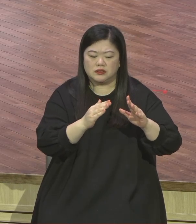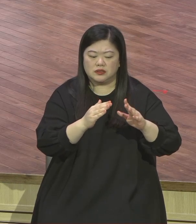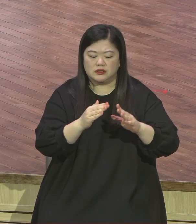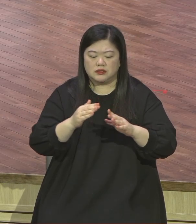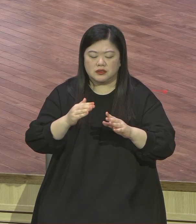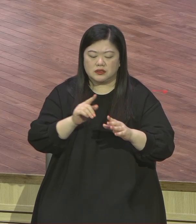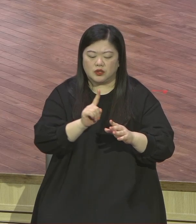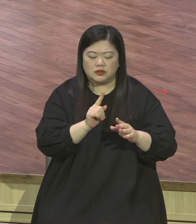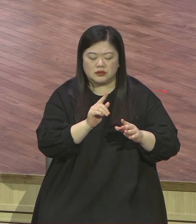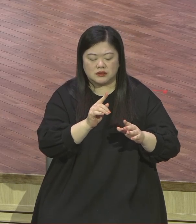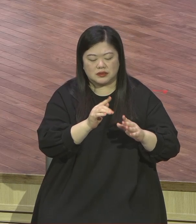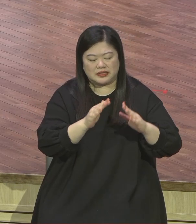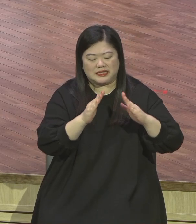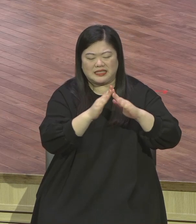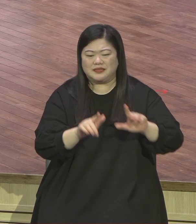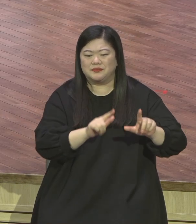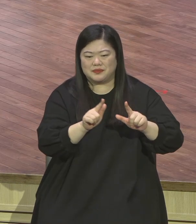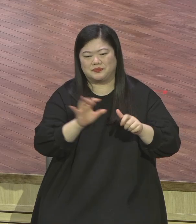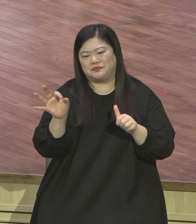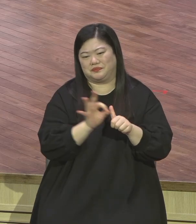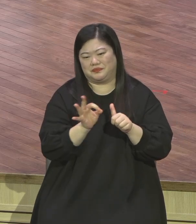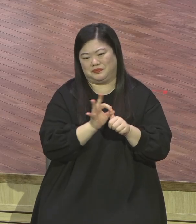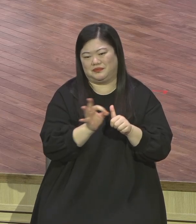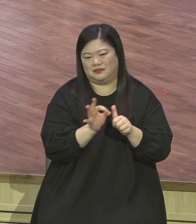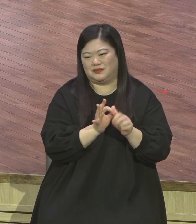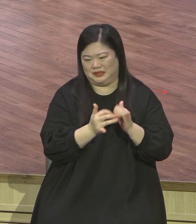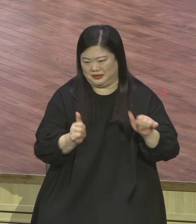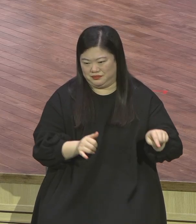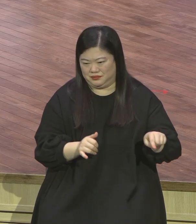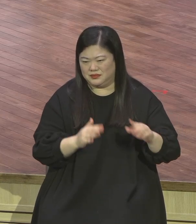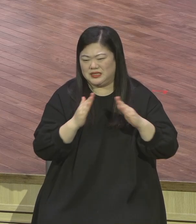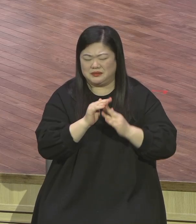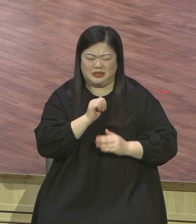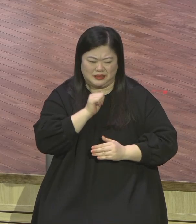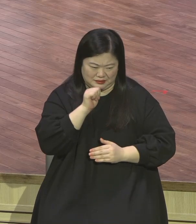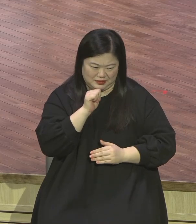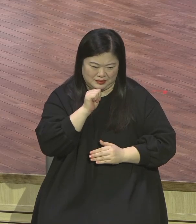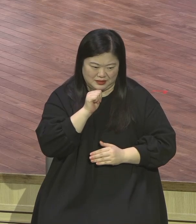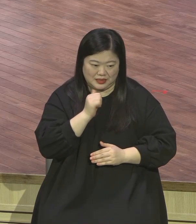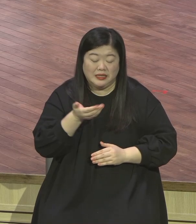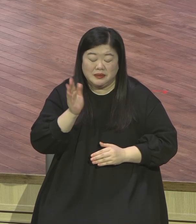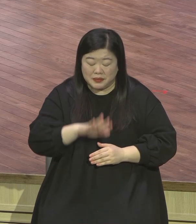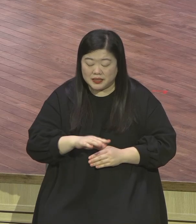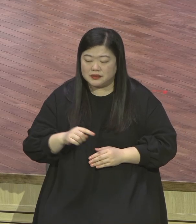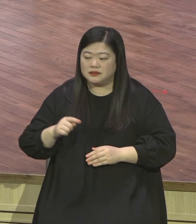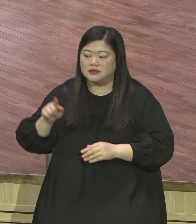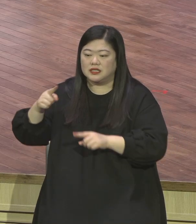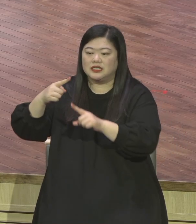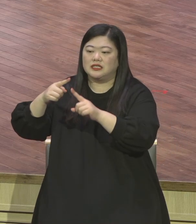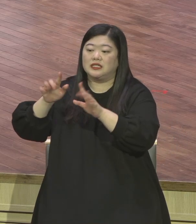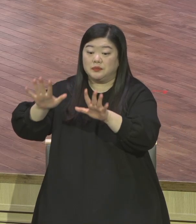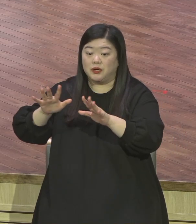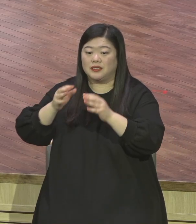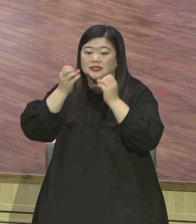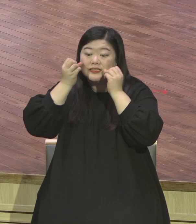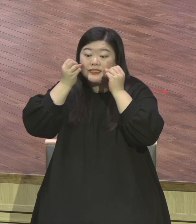만받기 전에 너무너무 쓸데가 많은데 만받기 전에 내가 항구자 퍼스트 무브가